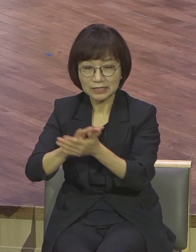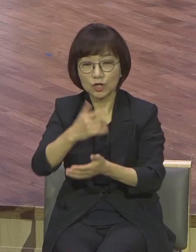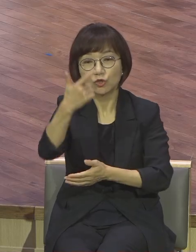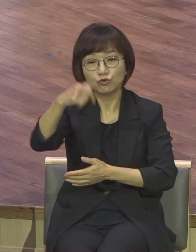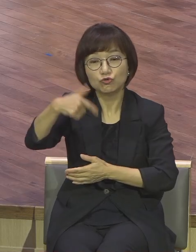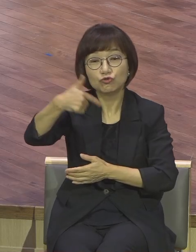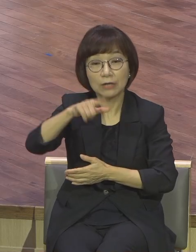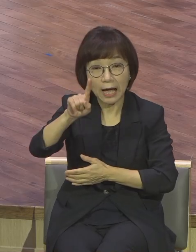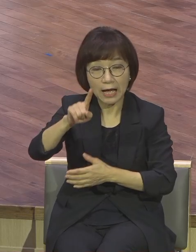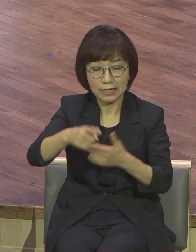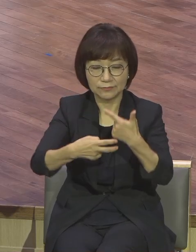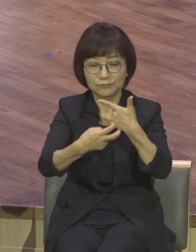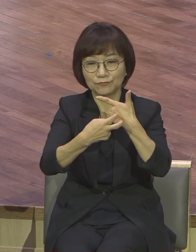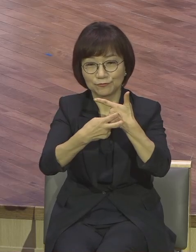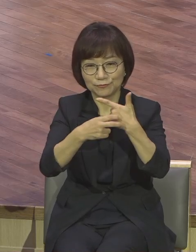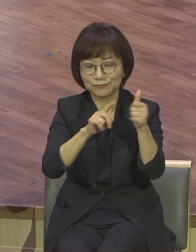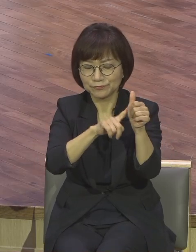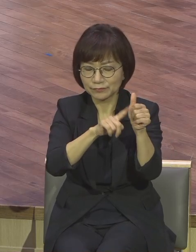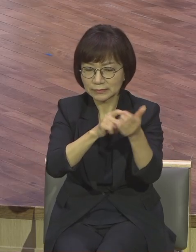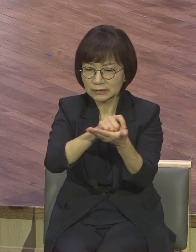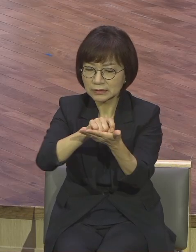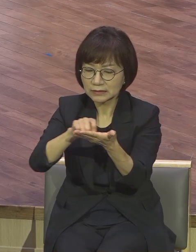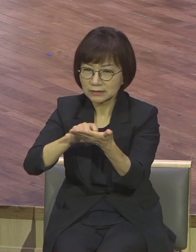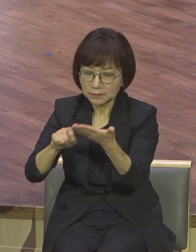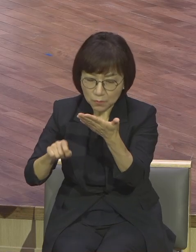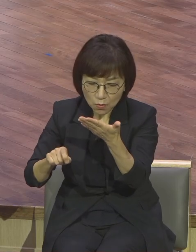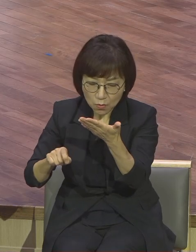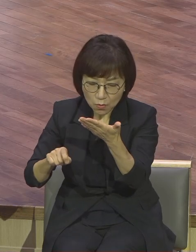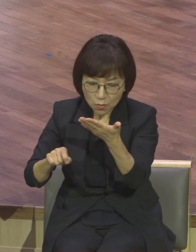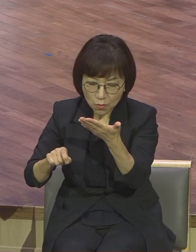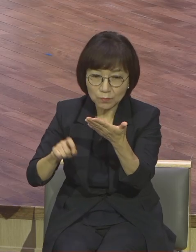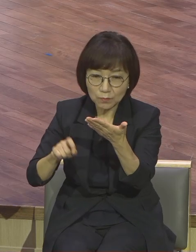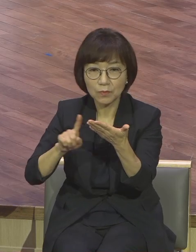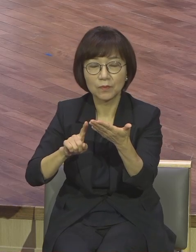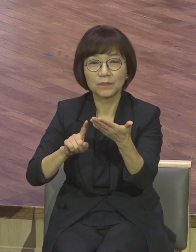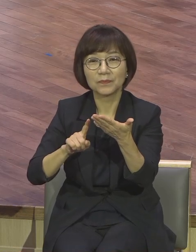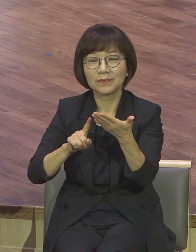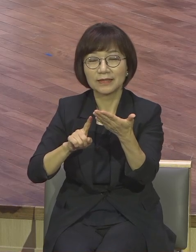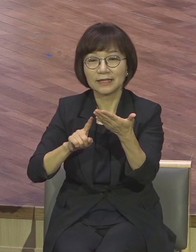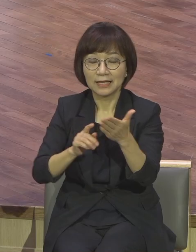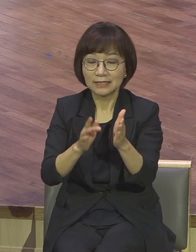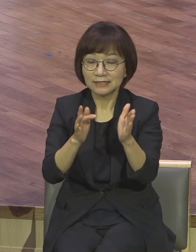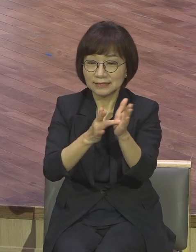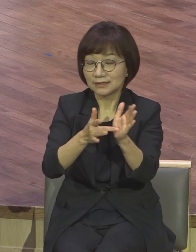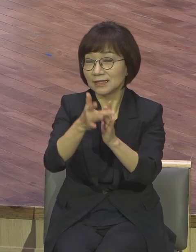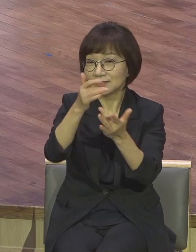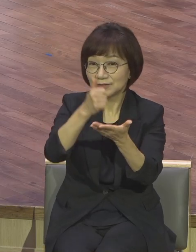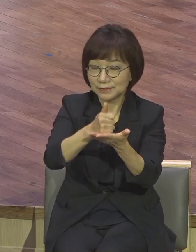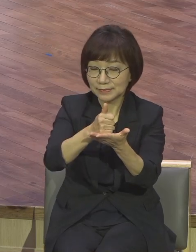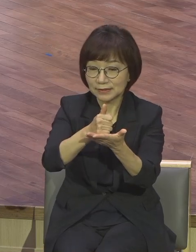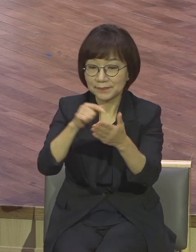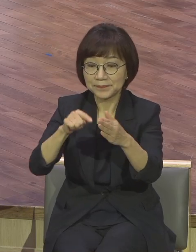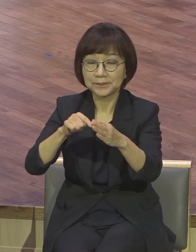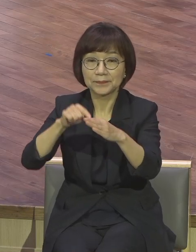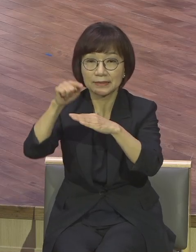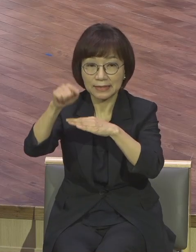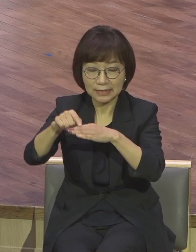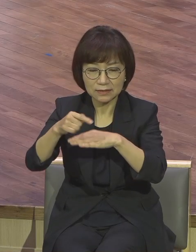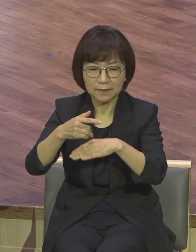예수님의 계시만에 기도에 대해서 이렇게 표현했습니다 예수께서 나가서 습관을